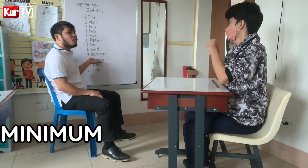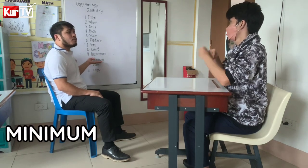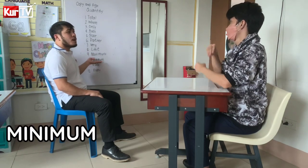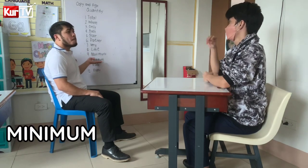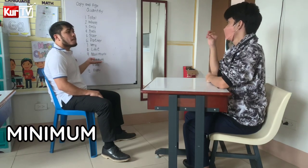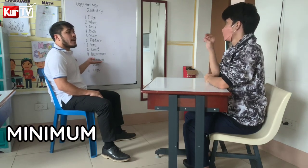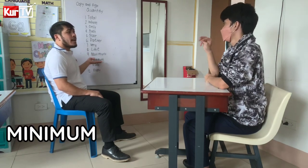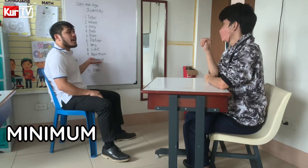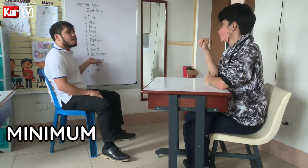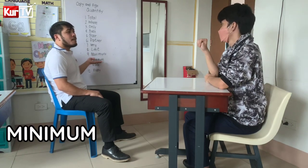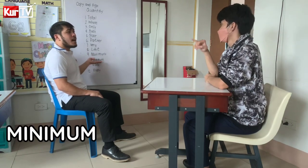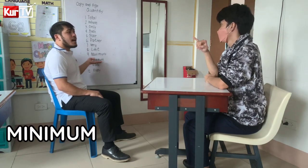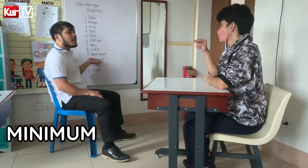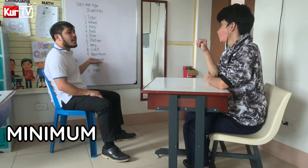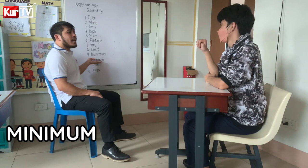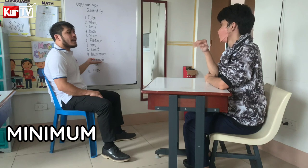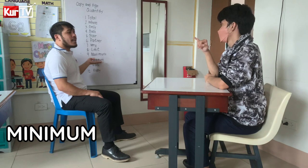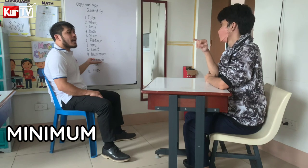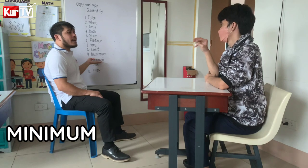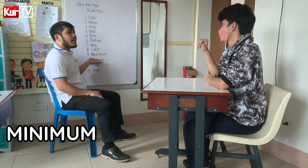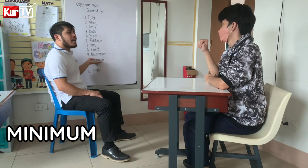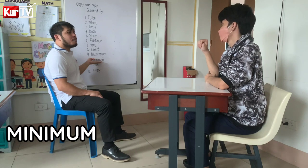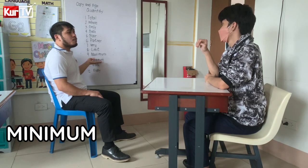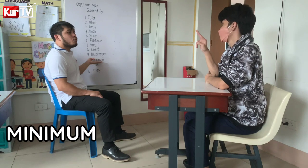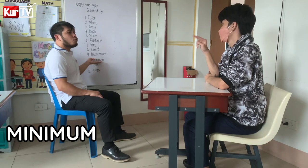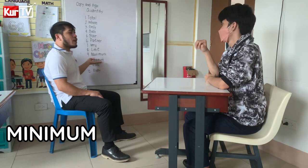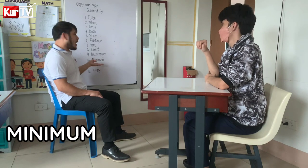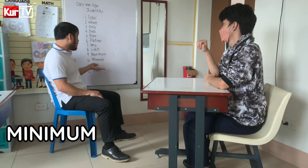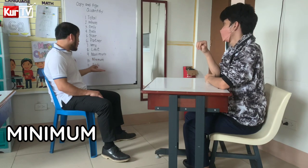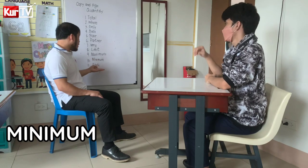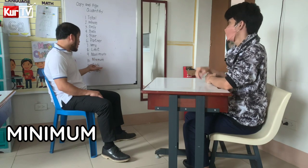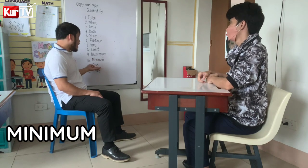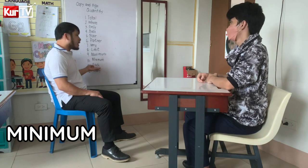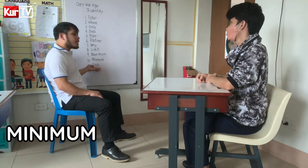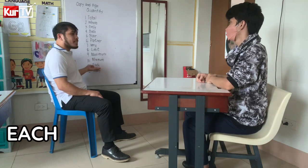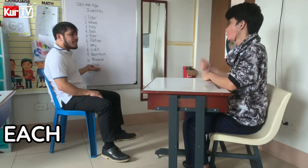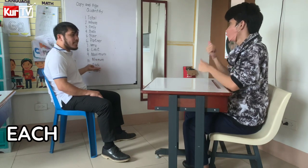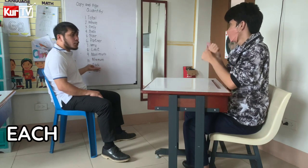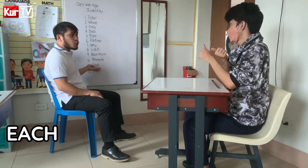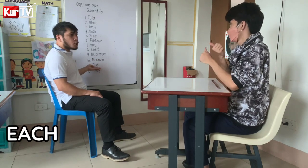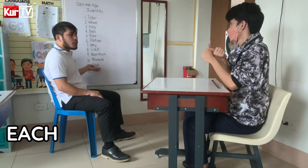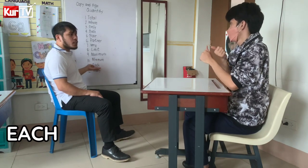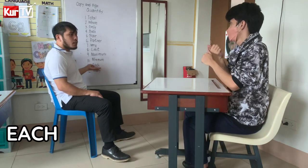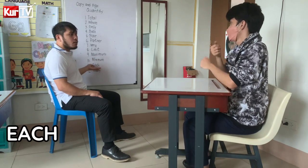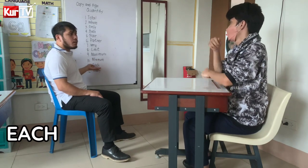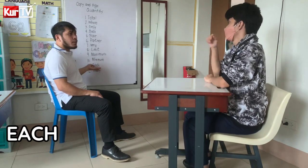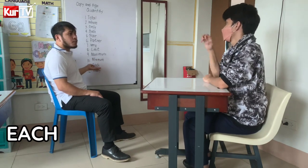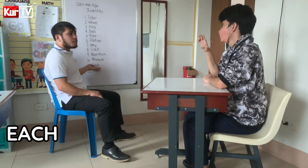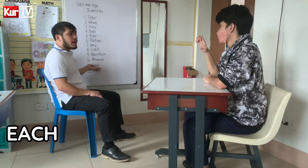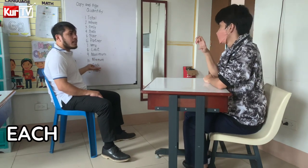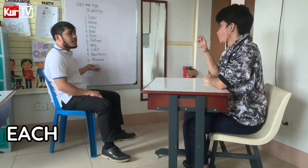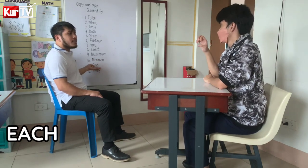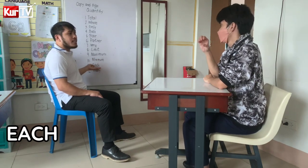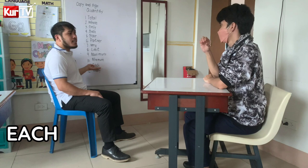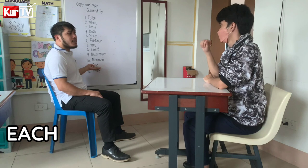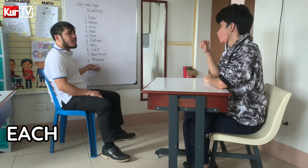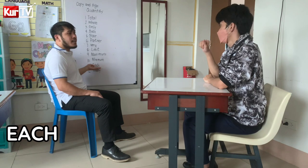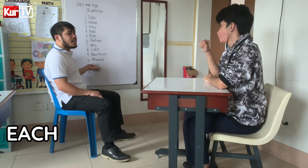M-I-N-I-M-U-M. Next is H. Okay. You spell E-A